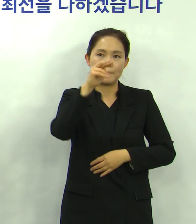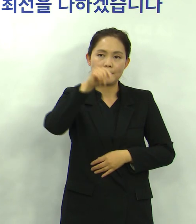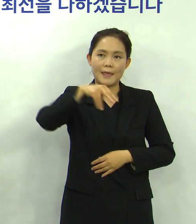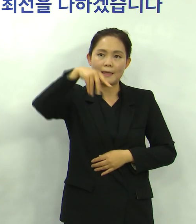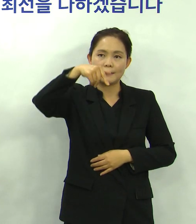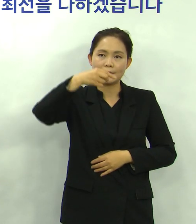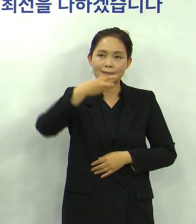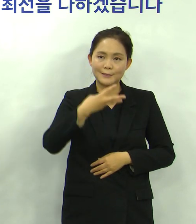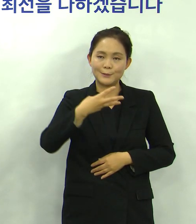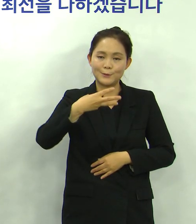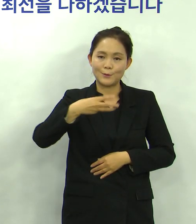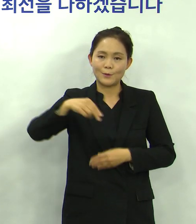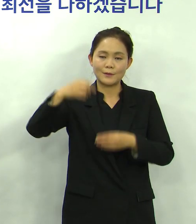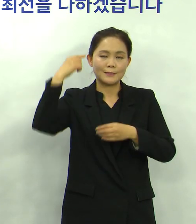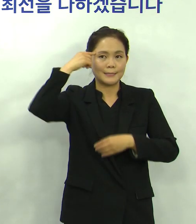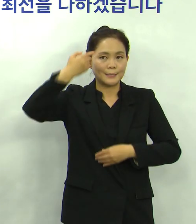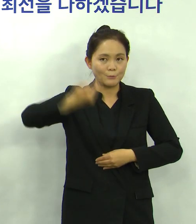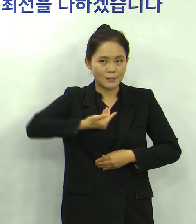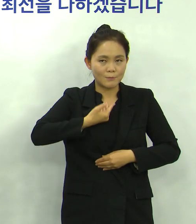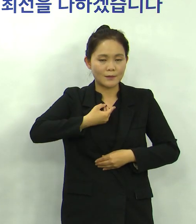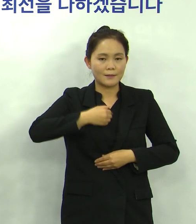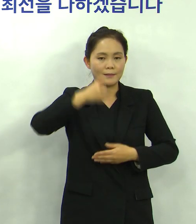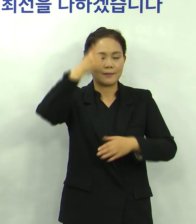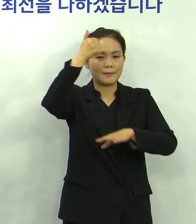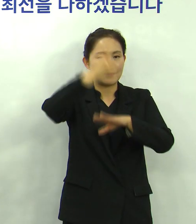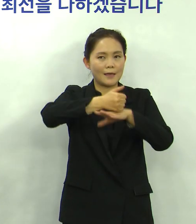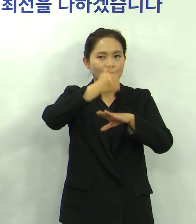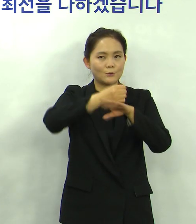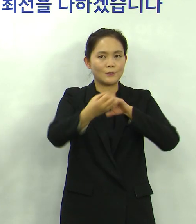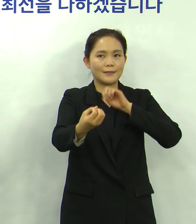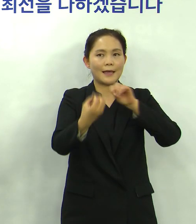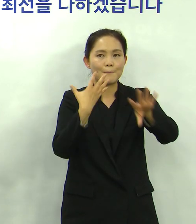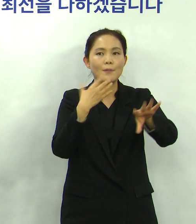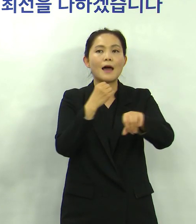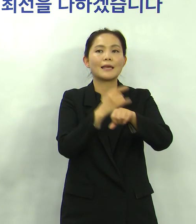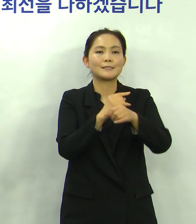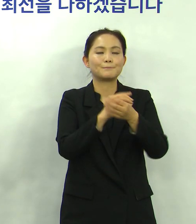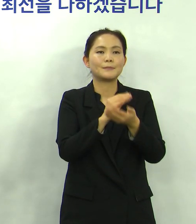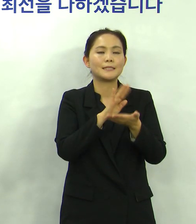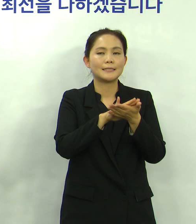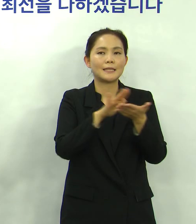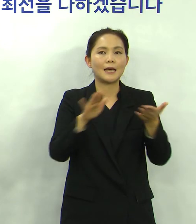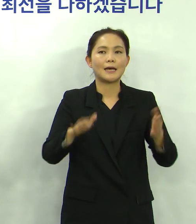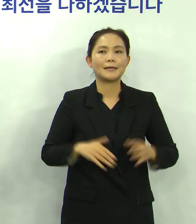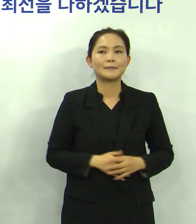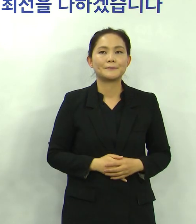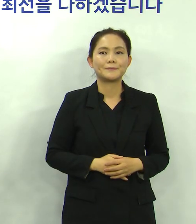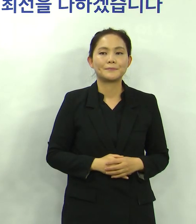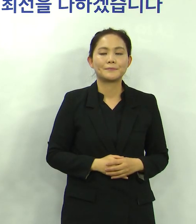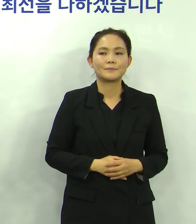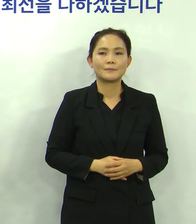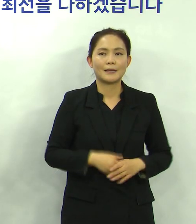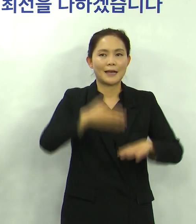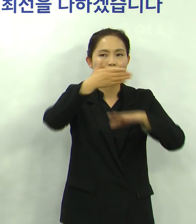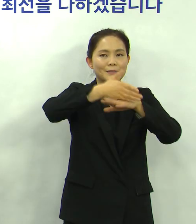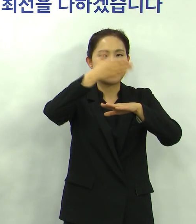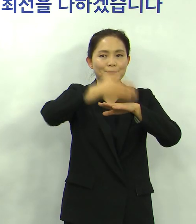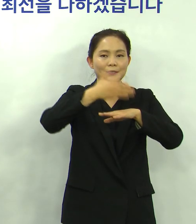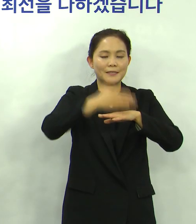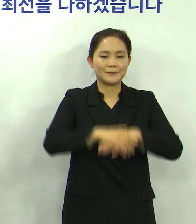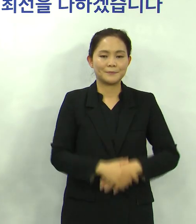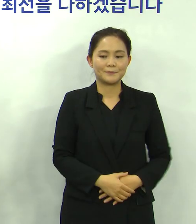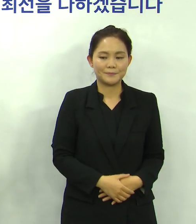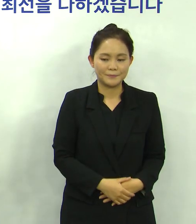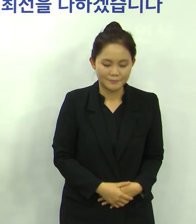나중에 우리 실무자들 통해서 답변을 드리는 그렇게 방향으로 하겠습니다 대단히 감사합니다 감사합니다 감사합니다